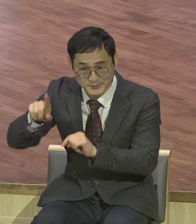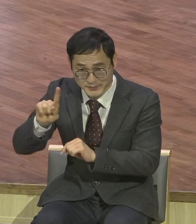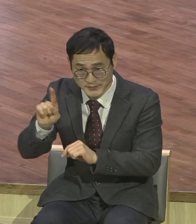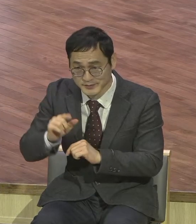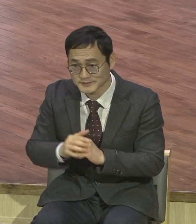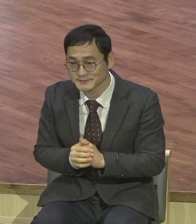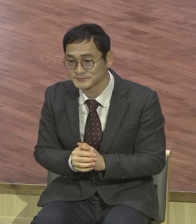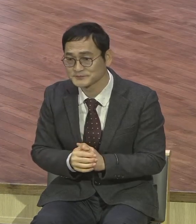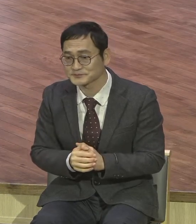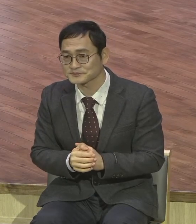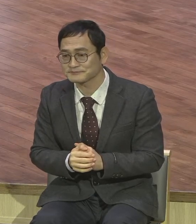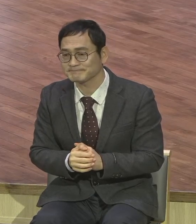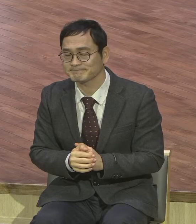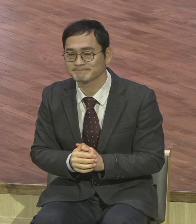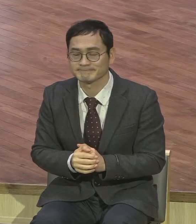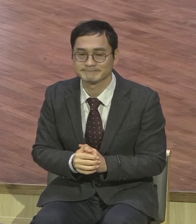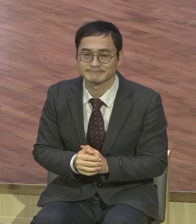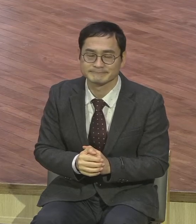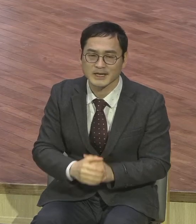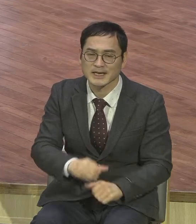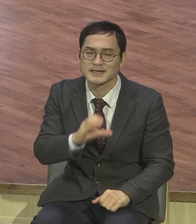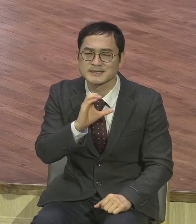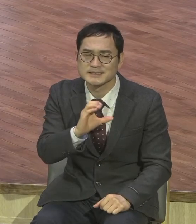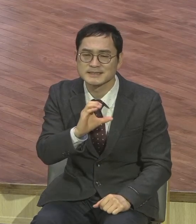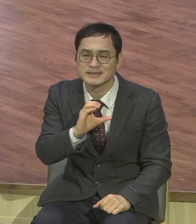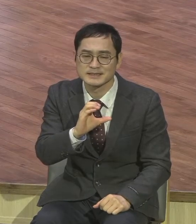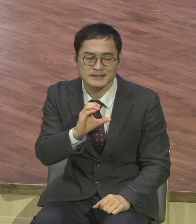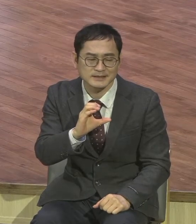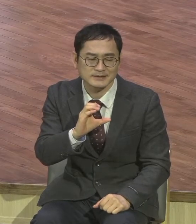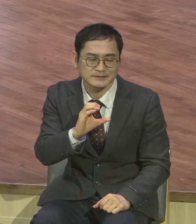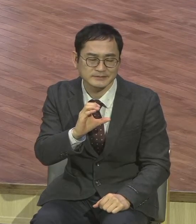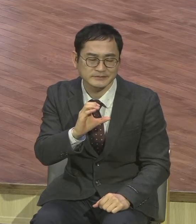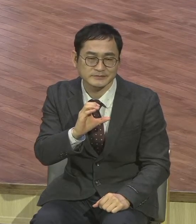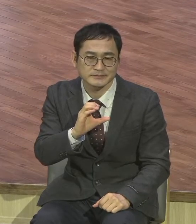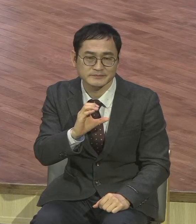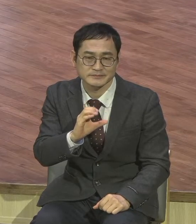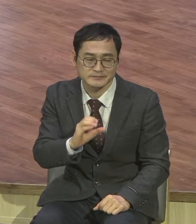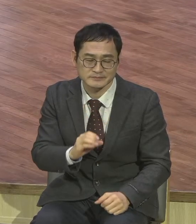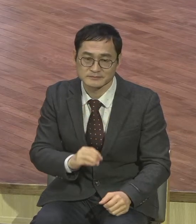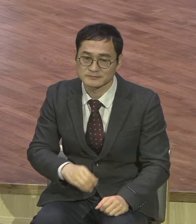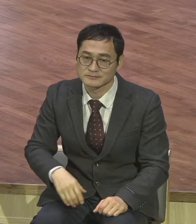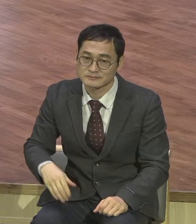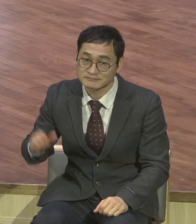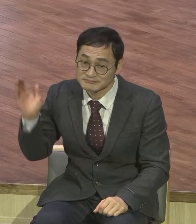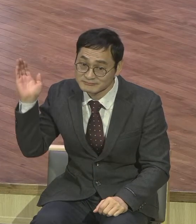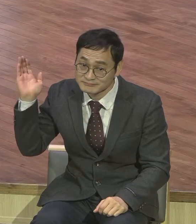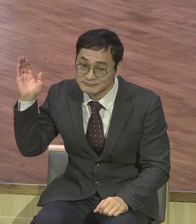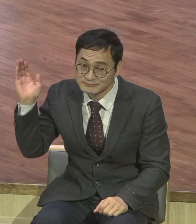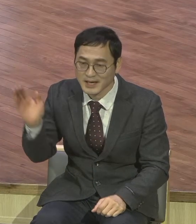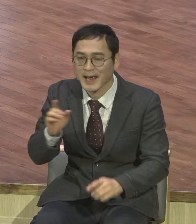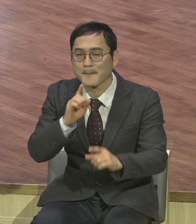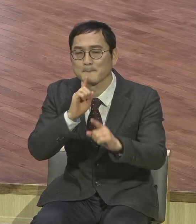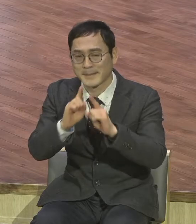설명을 드리면 C는 C가 뭐냐 커버넌트 말씀입니다. 말씀 은약